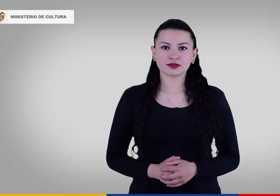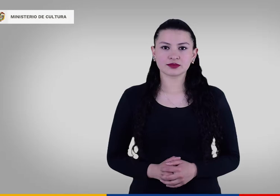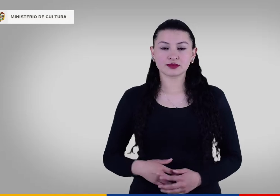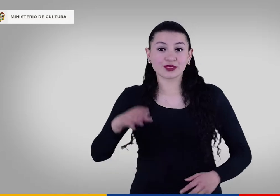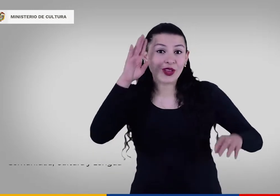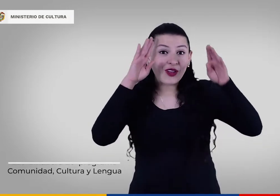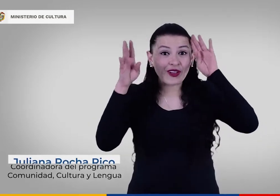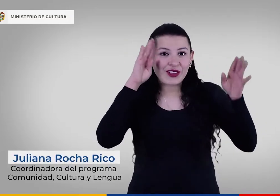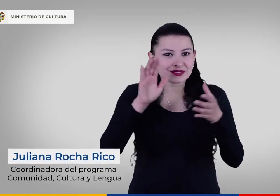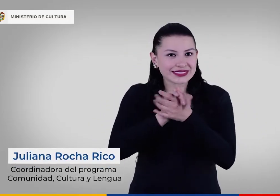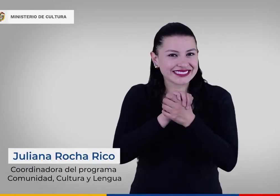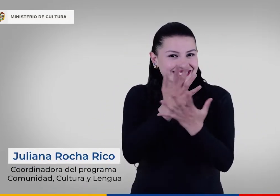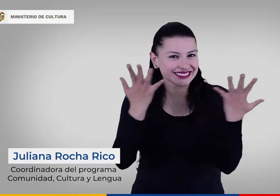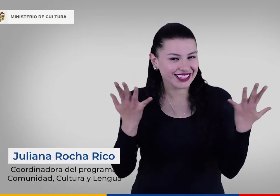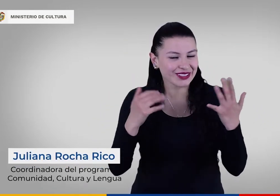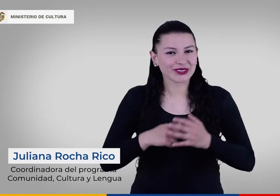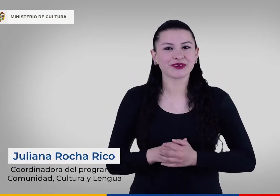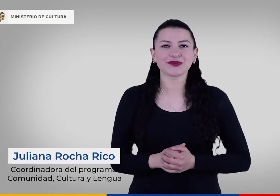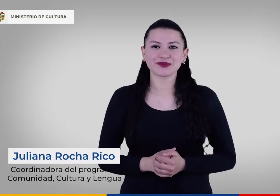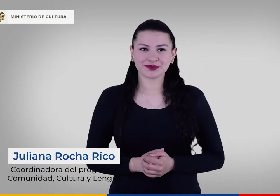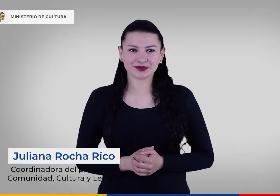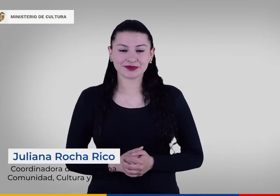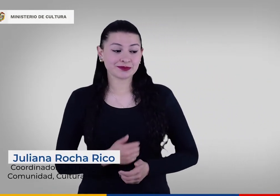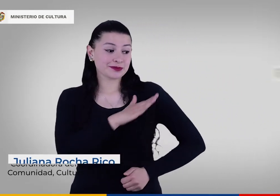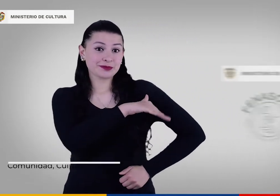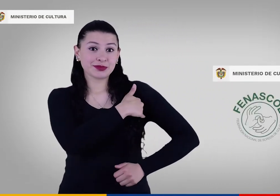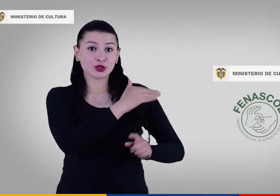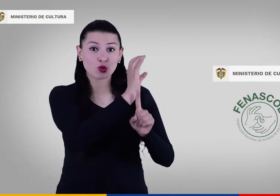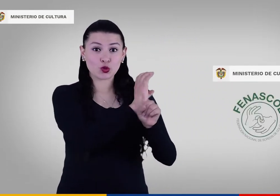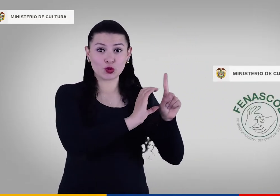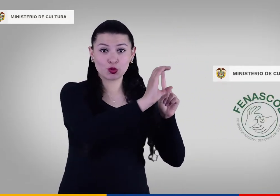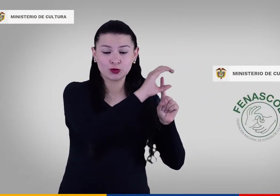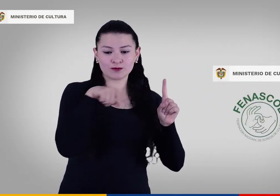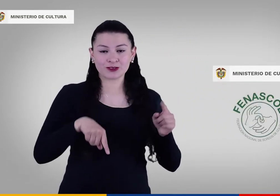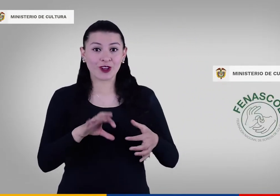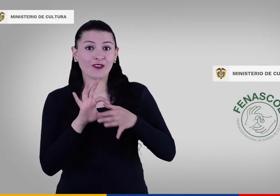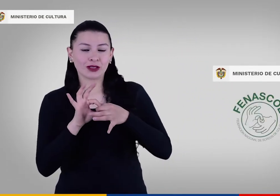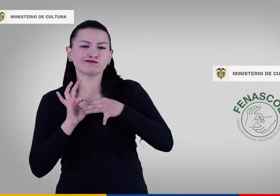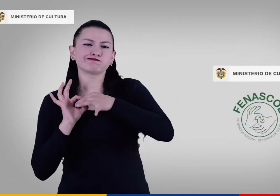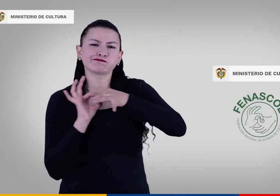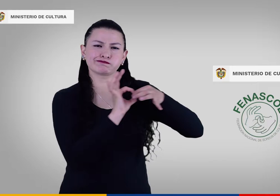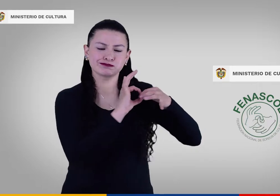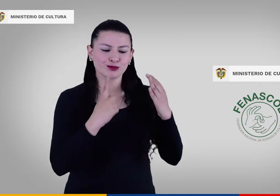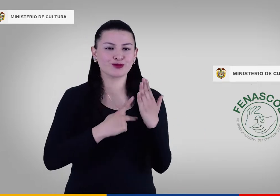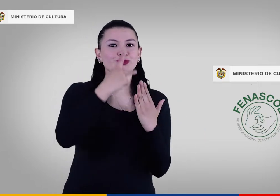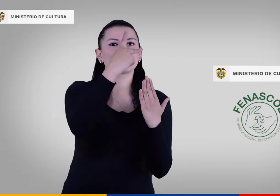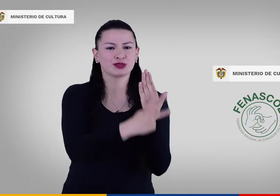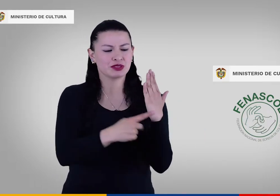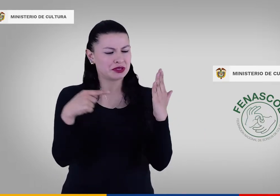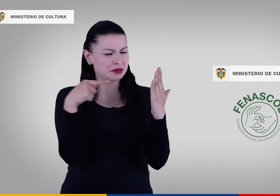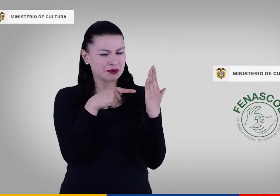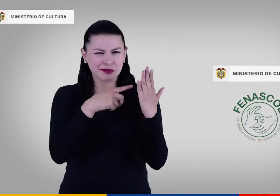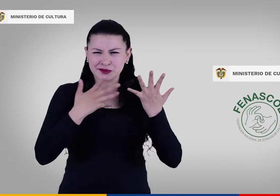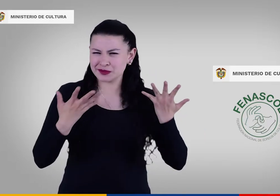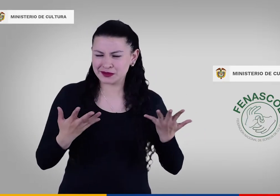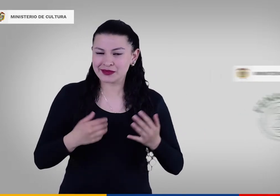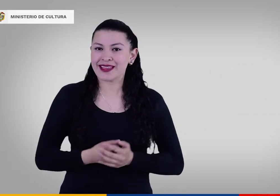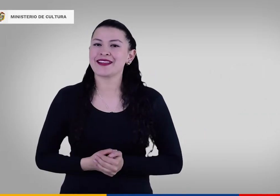Hola, un gran saludo para todos. Se ha generado un proyecto entre el Ministerio de Cultura y FENASCOL. Dentro de las